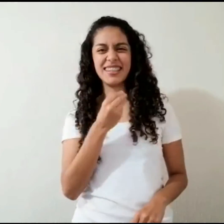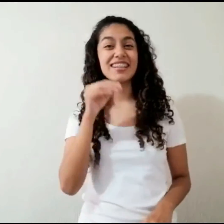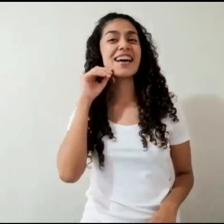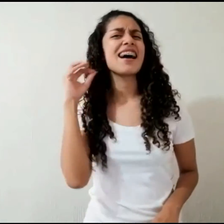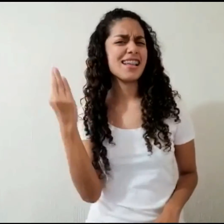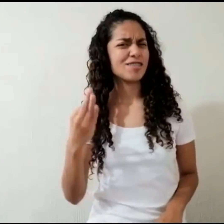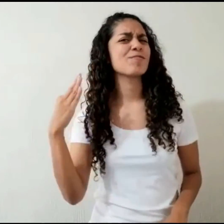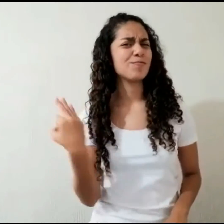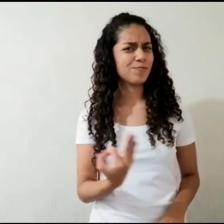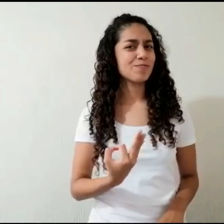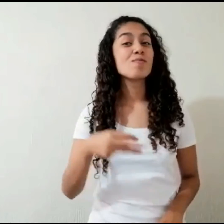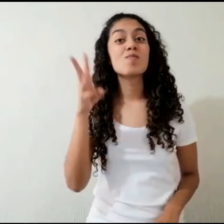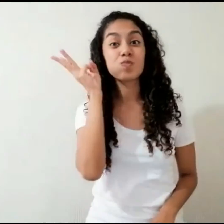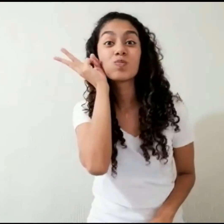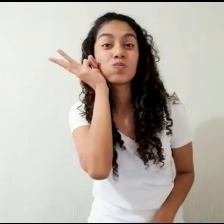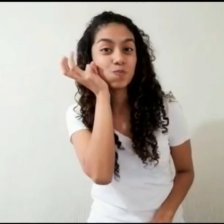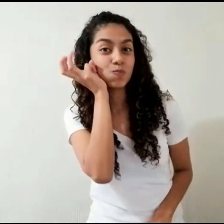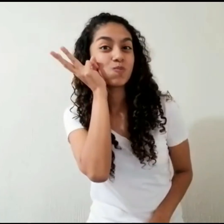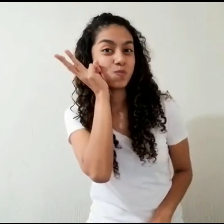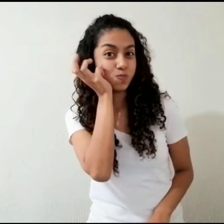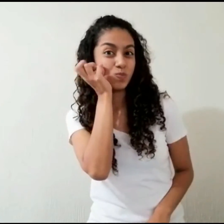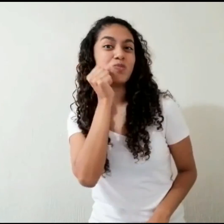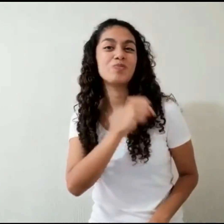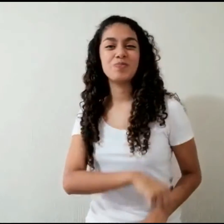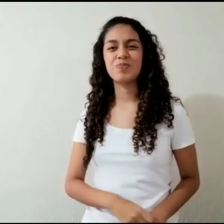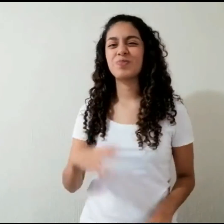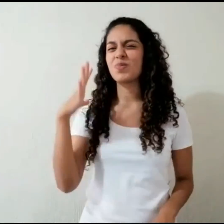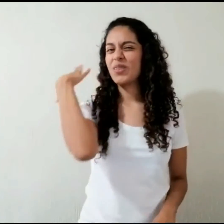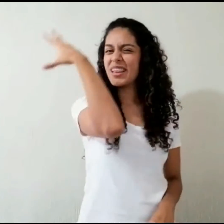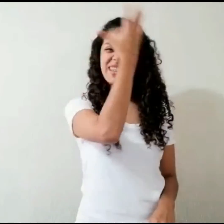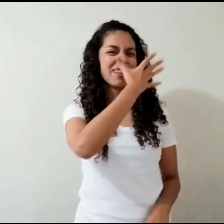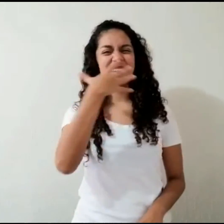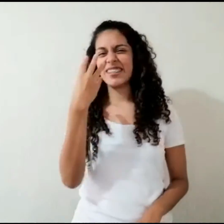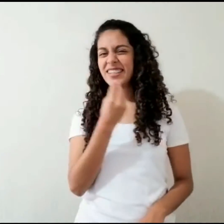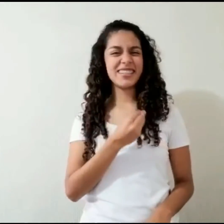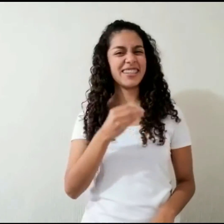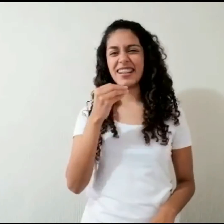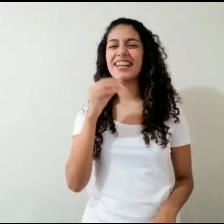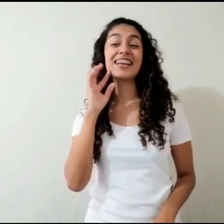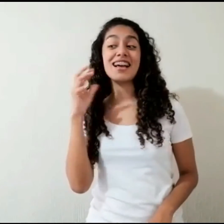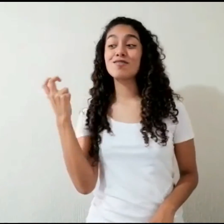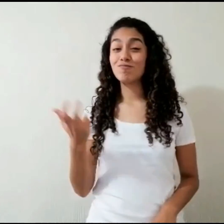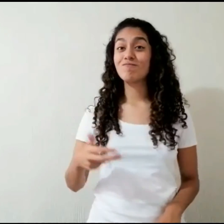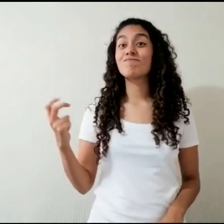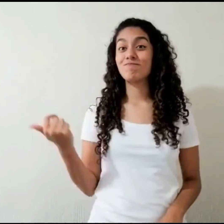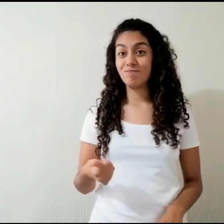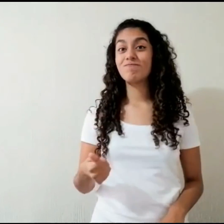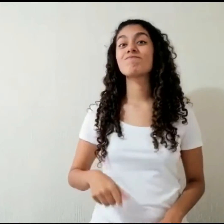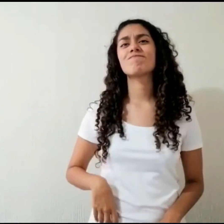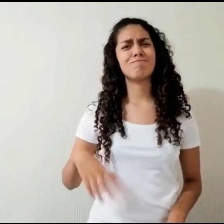huevo Ala, que bonito Ala, ala que chilero Ala que